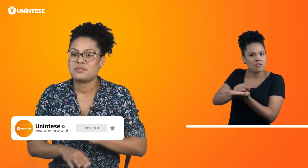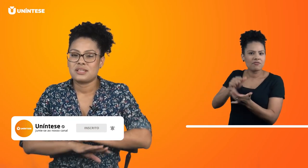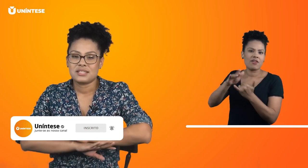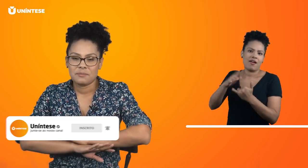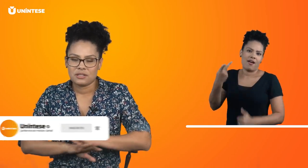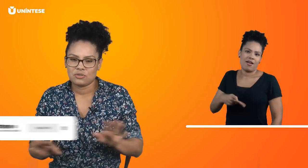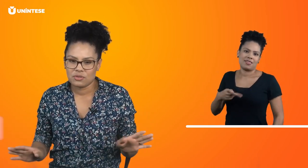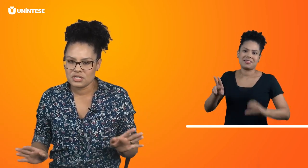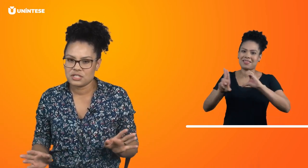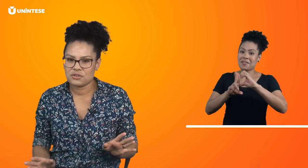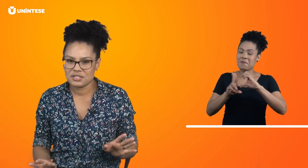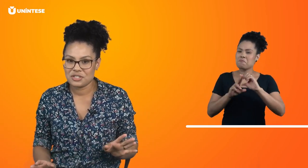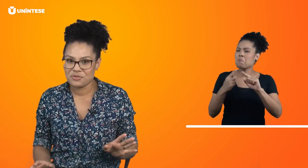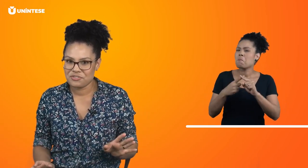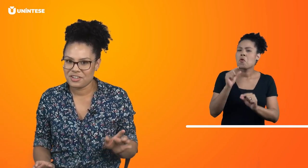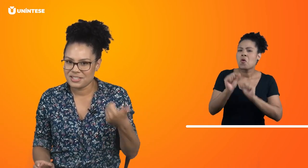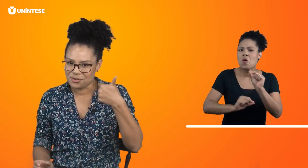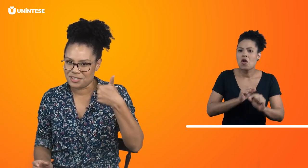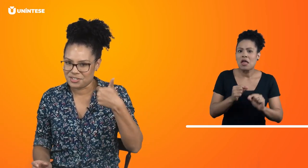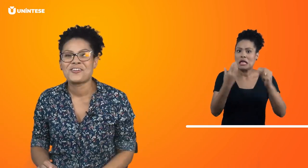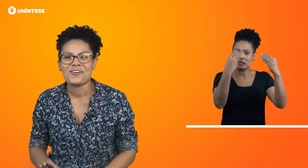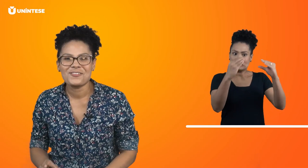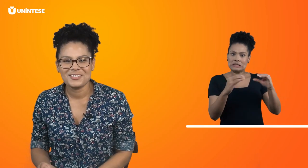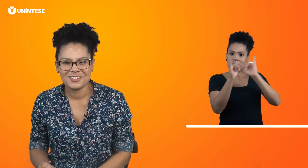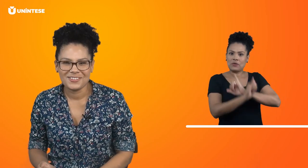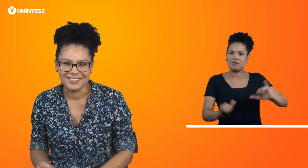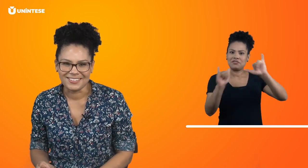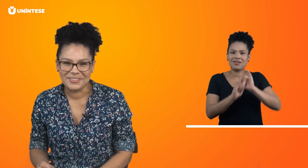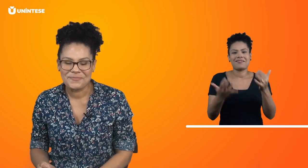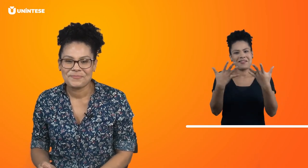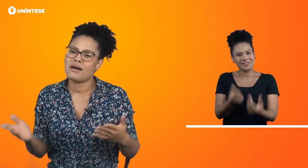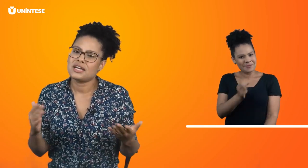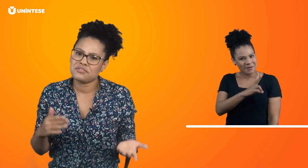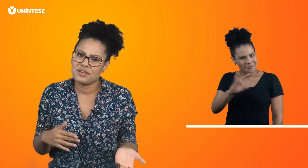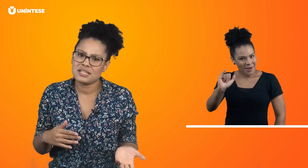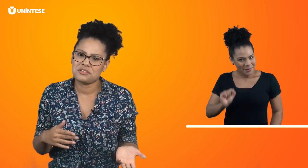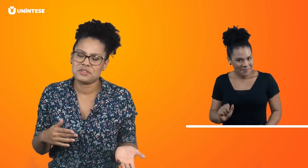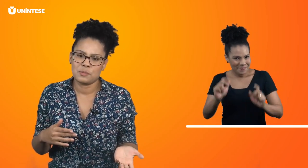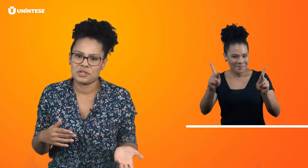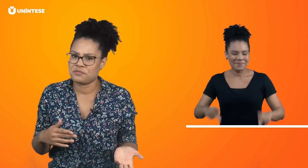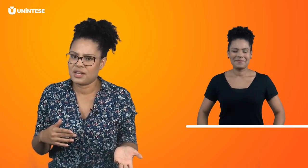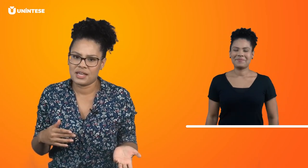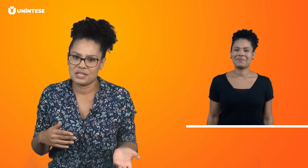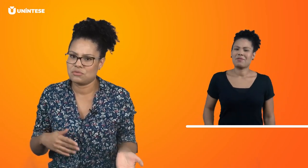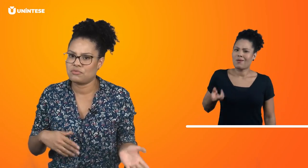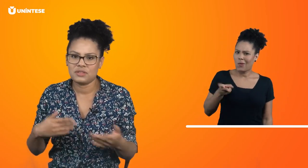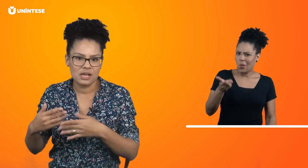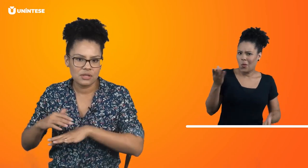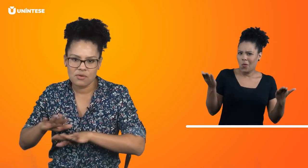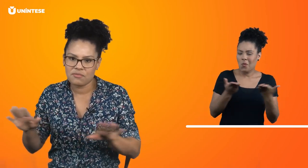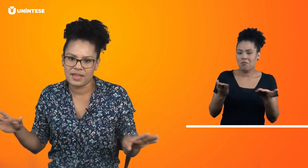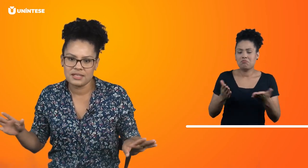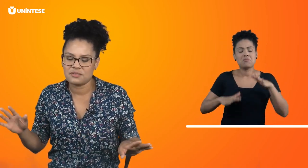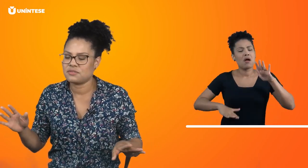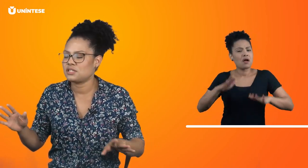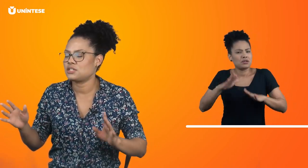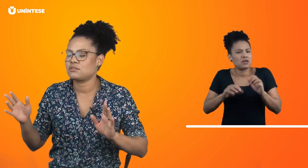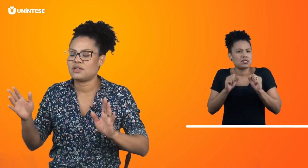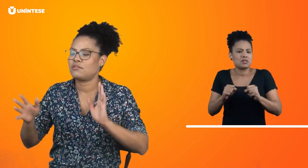você receber todas as nossas notificações. Continuando. Às vezes, você pode falar isso no final da conversa. Vocês estavam